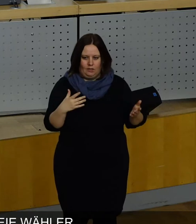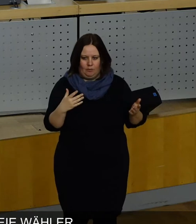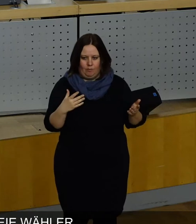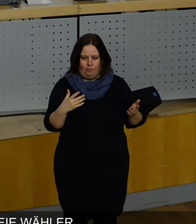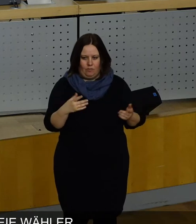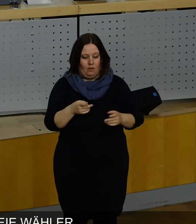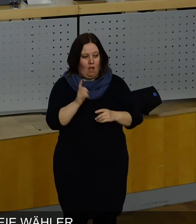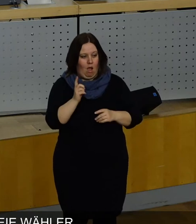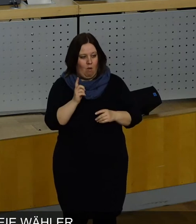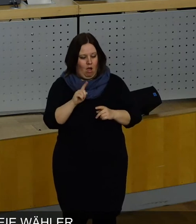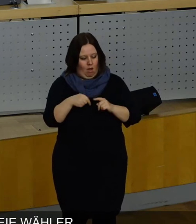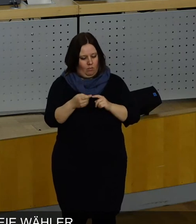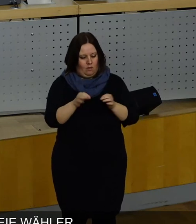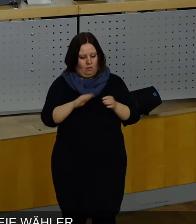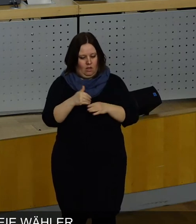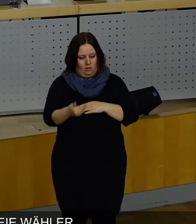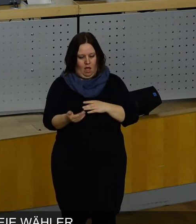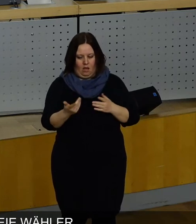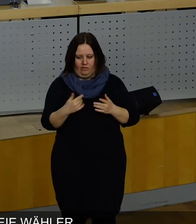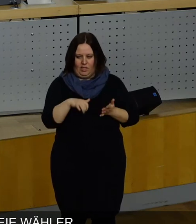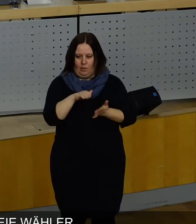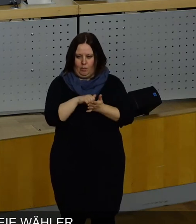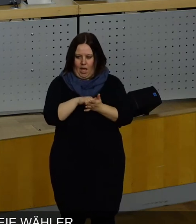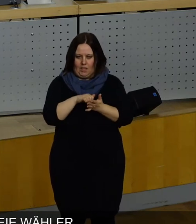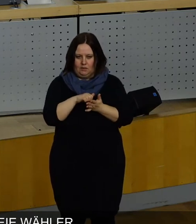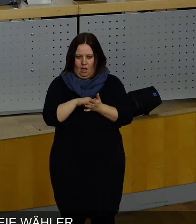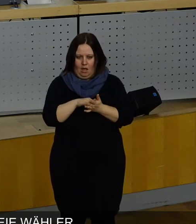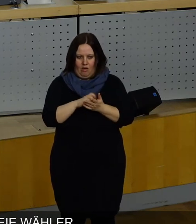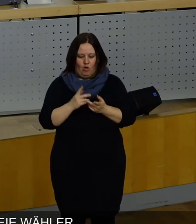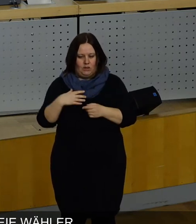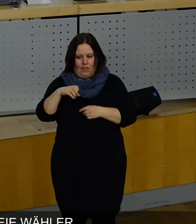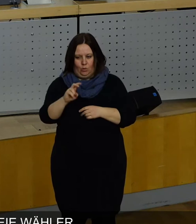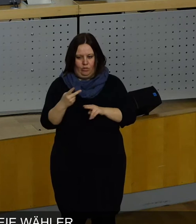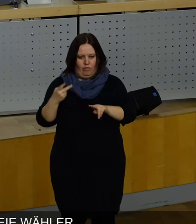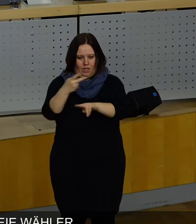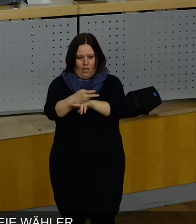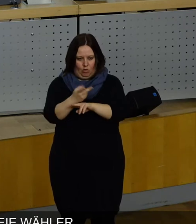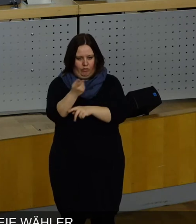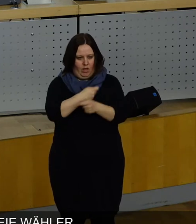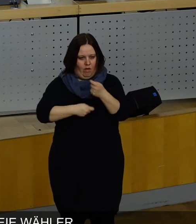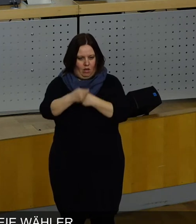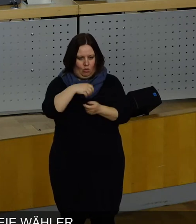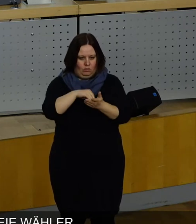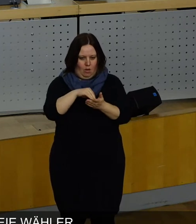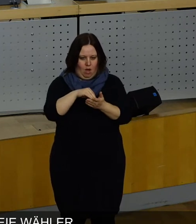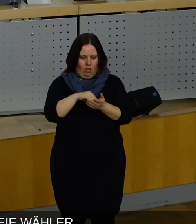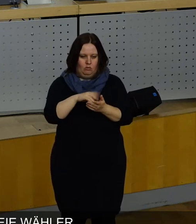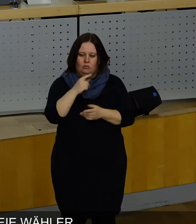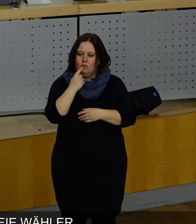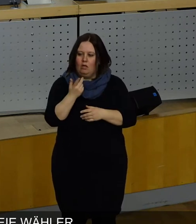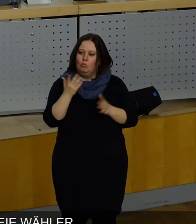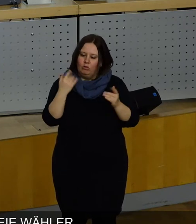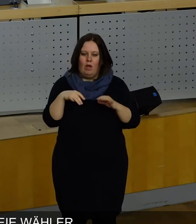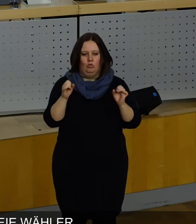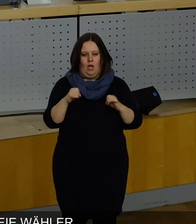Aber dass dann am Tag danach in dem Pressebericht der Vertreter der CDU, der an den Verhandlungen teilnimmt, gleich mal gesagt hat, wir